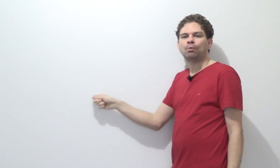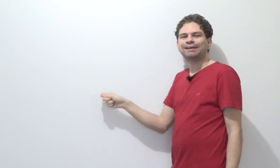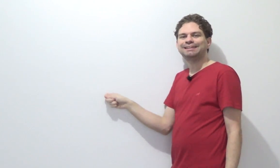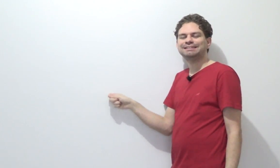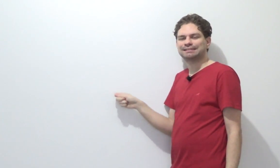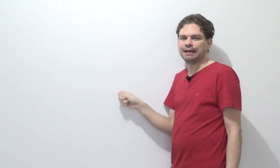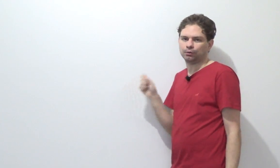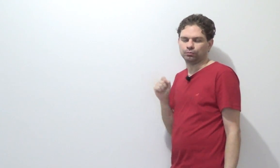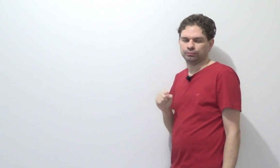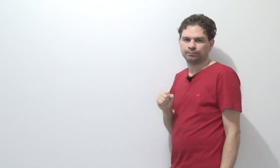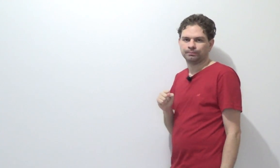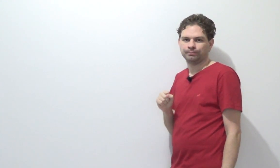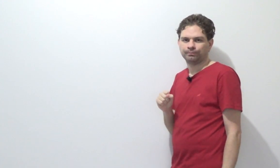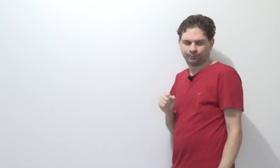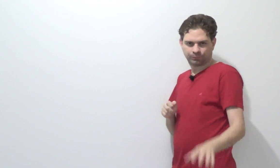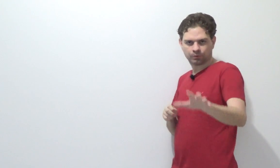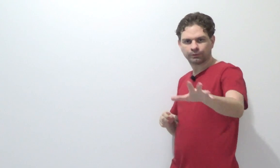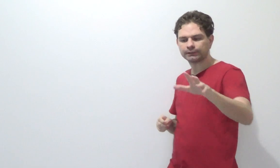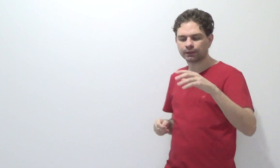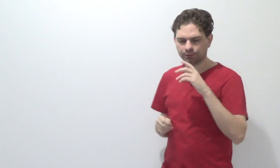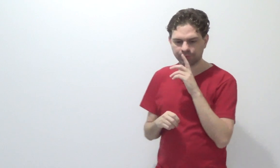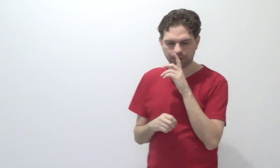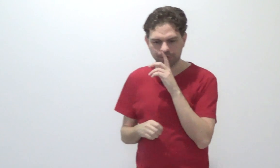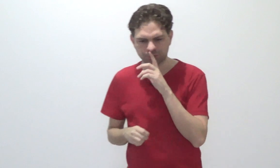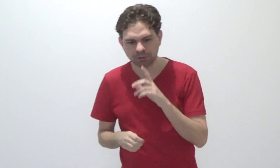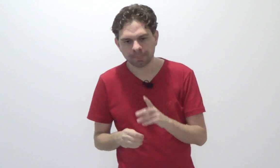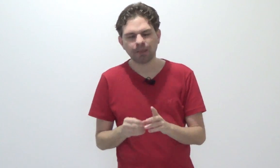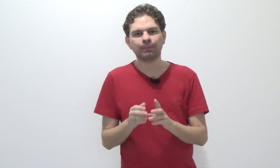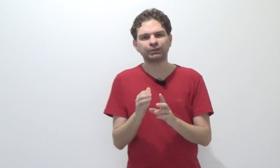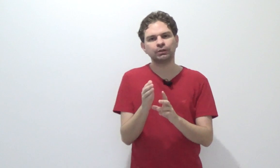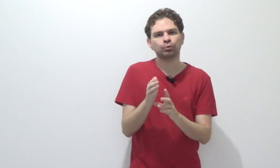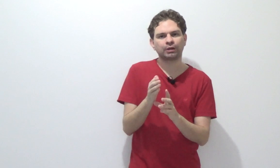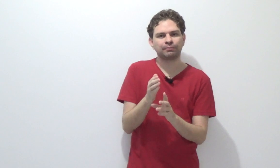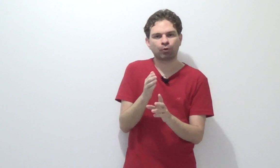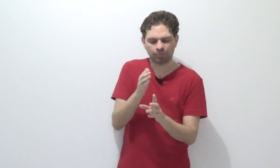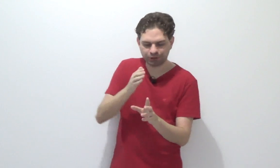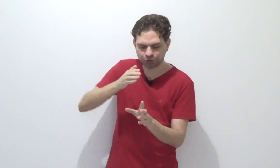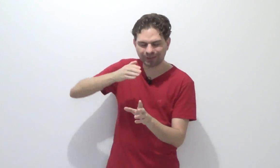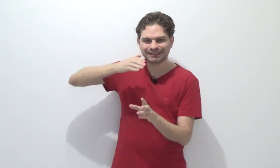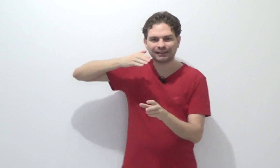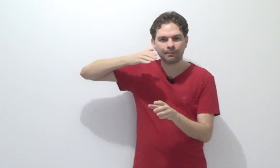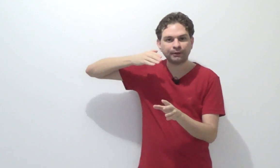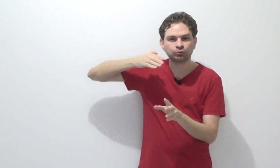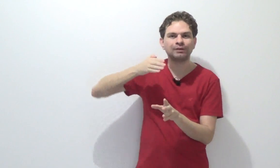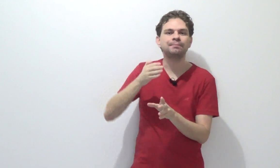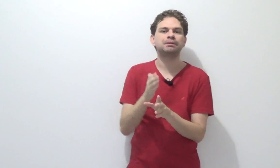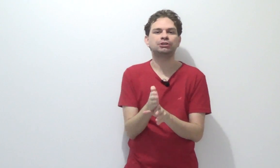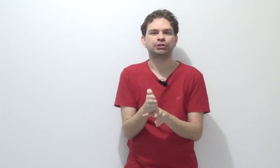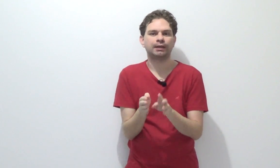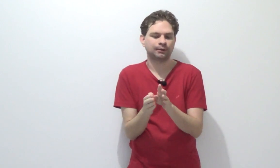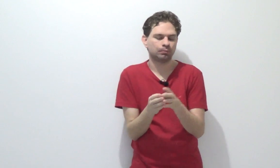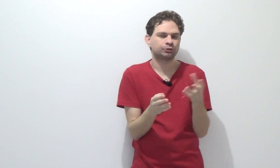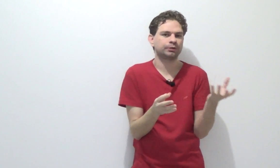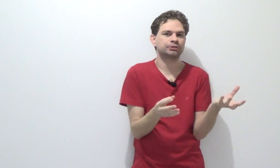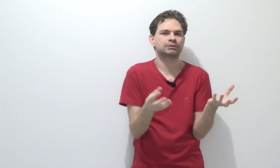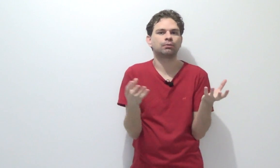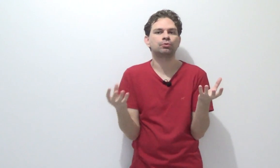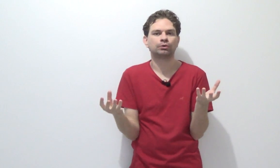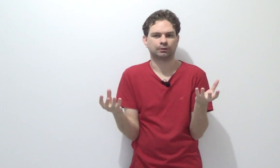Local incerto. O que significa isso? Imagina que o crime foi cometido exatamente no limite entre uma jurisdição e outra.